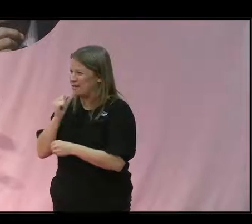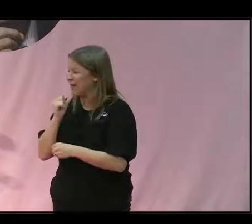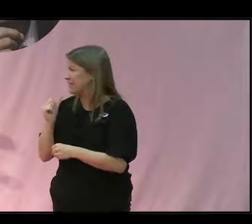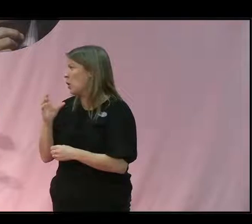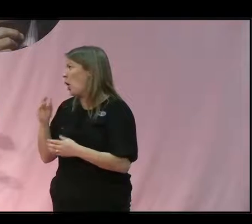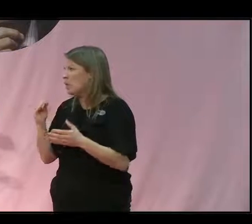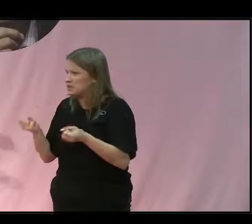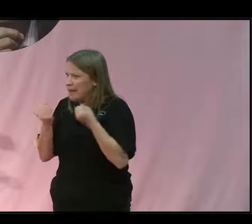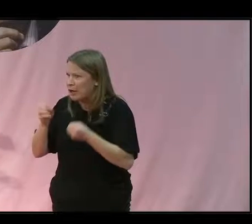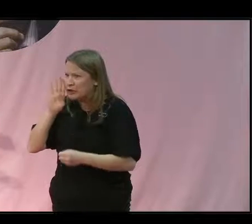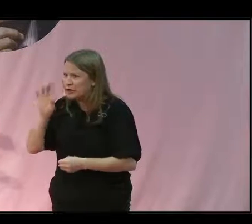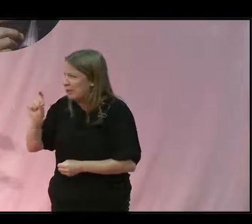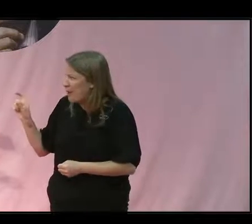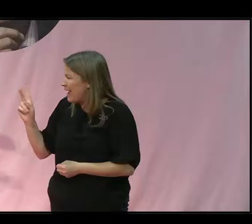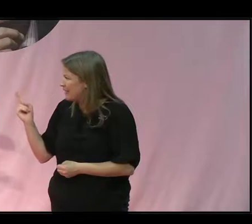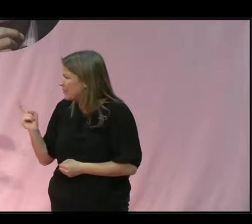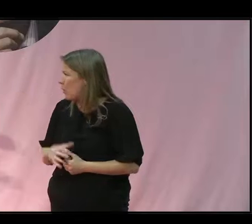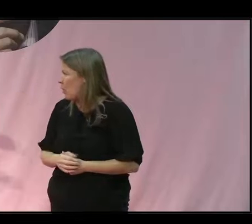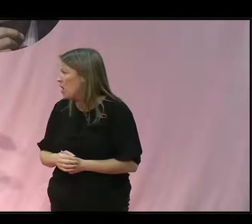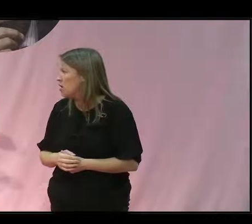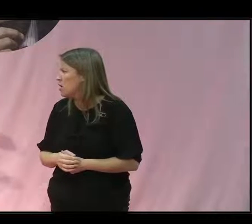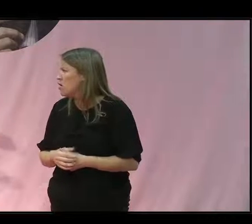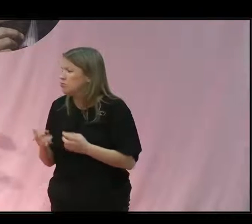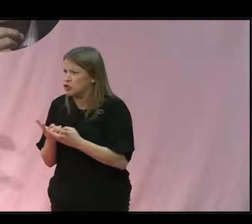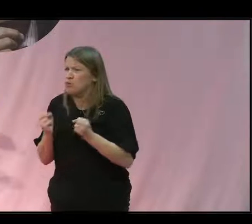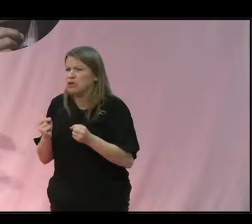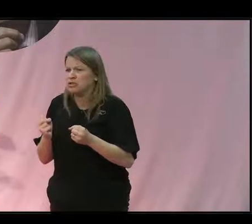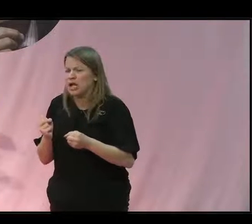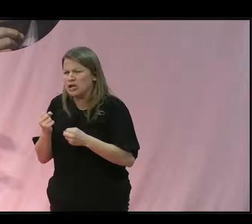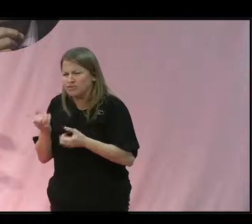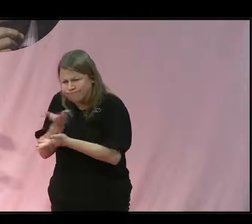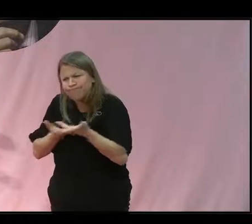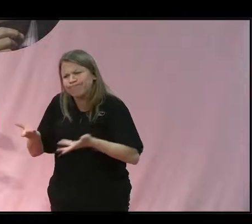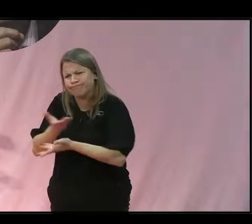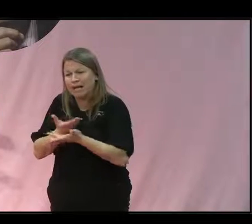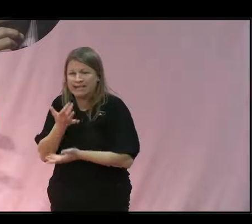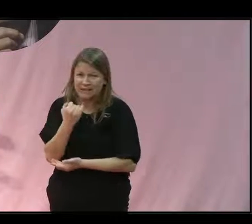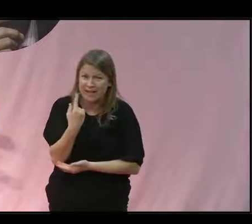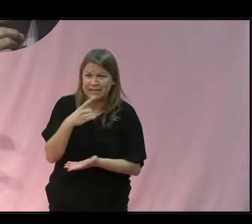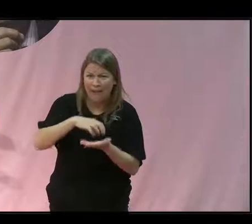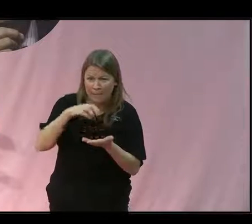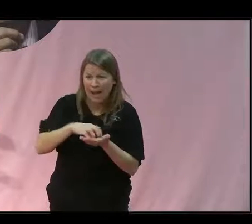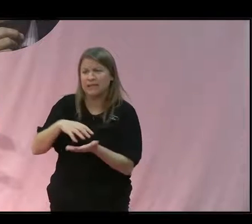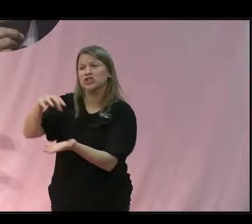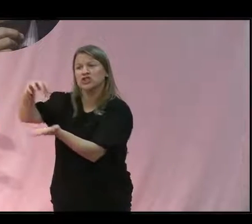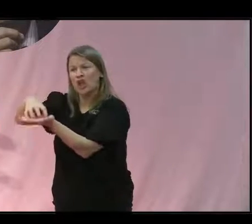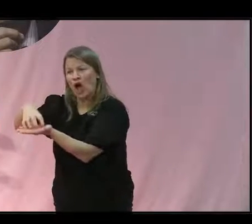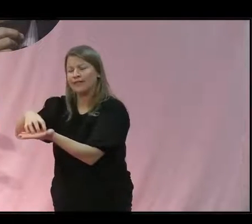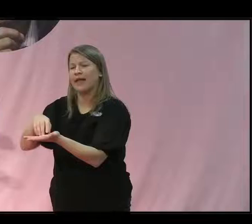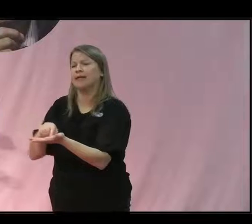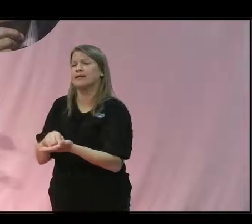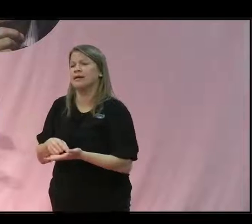Jättespännande att höra. Jag tänker också att du pekar på det här, just att man behöver jobba med alla aktörer, med civilsamhället, med staten, staterna